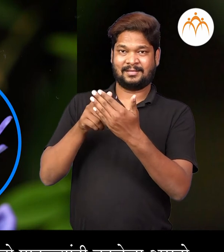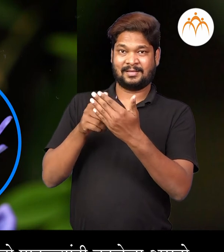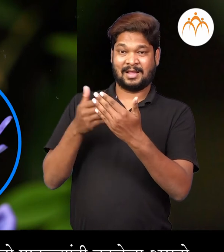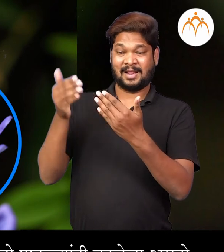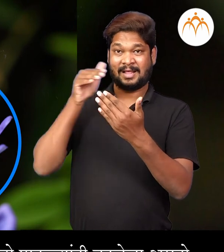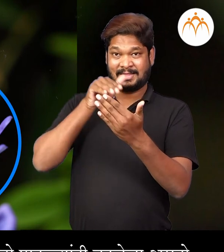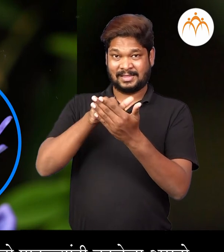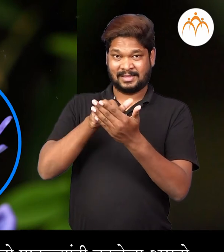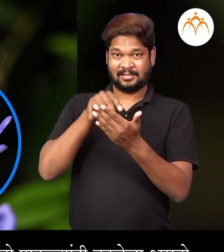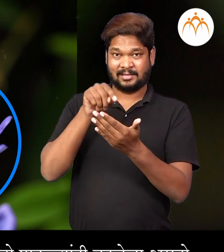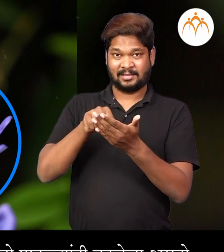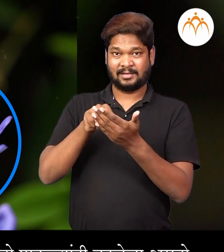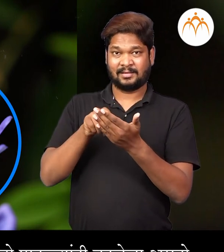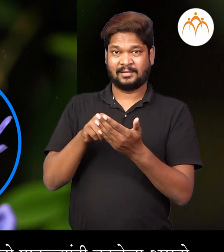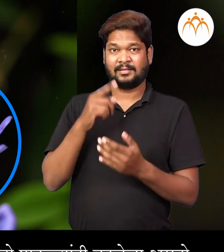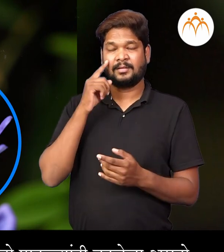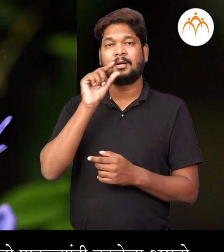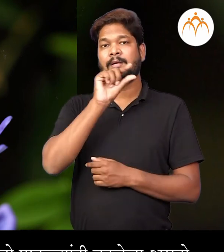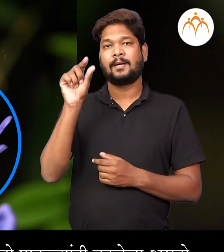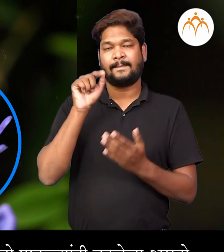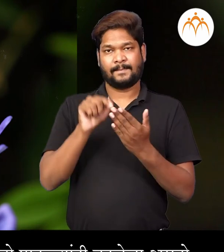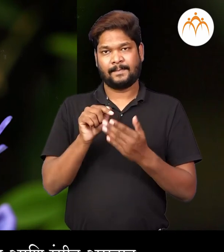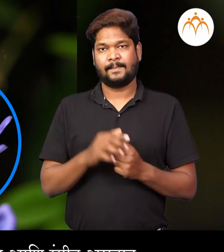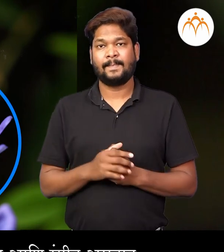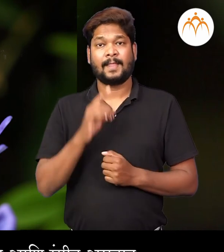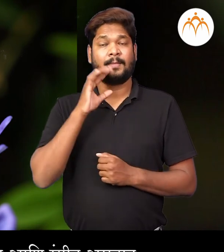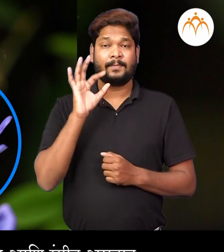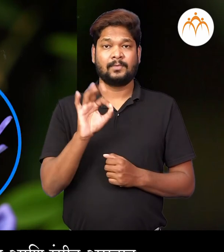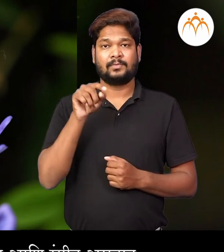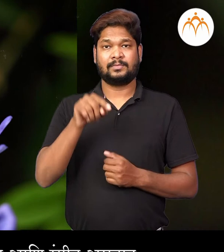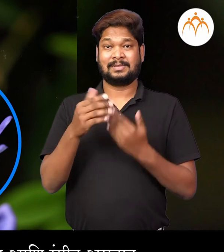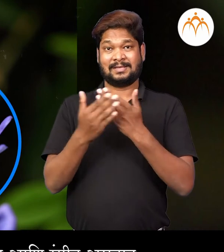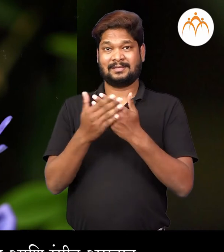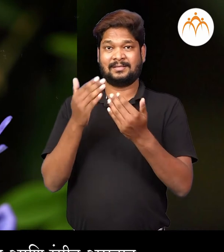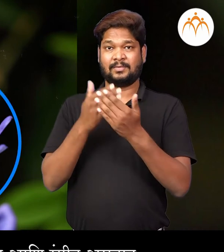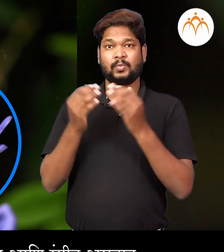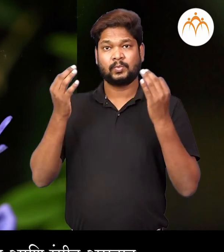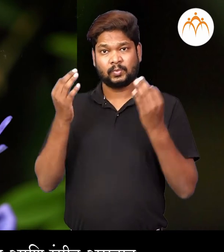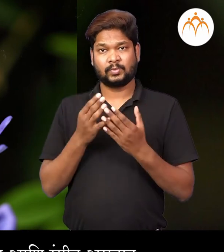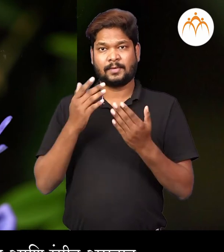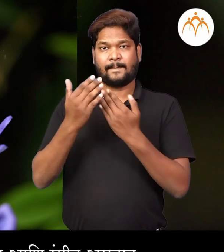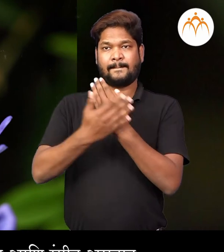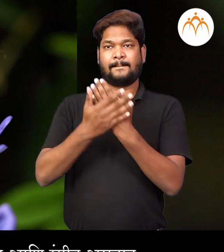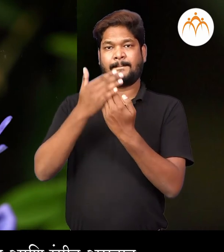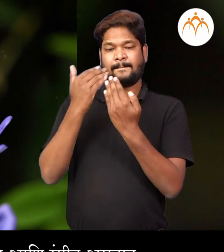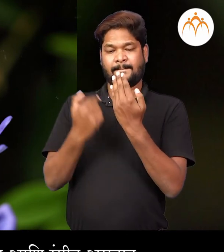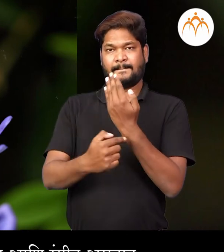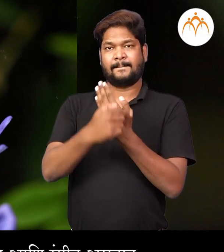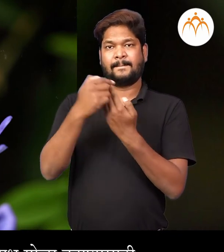जो पाकड़यानी बन लेला सतो साधारन ता पाकड़या मोठ्या और रंगीत असता